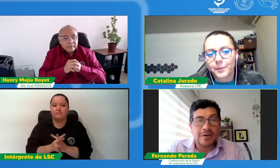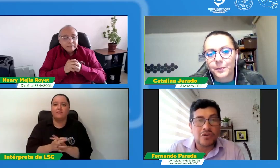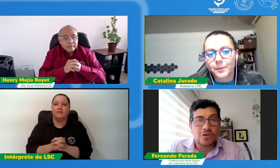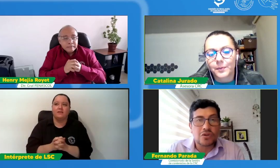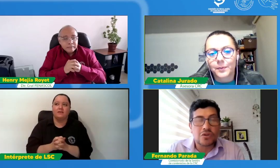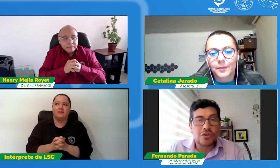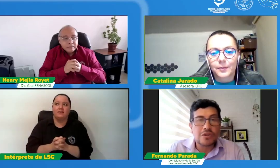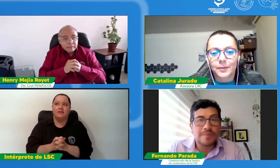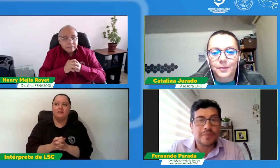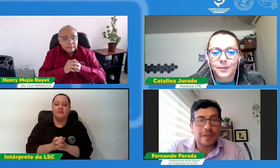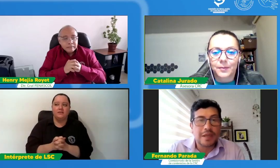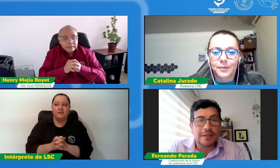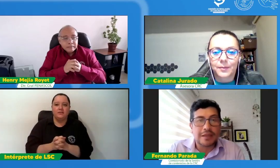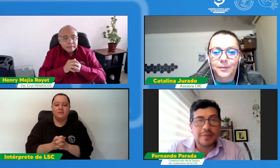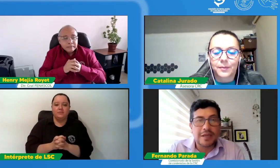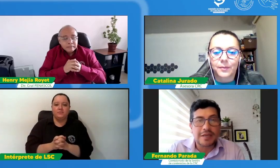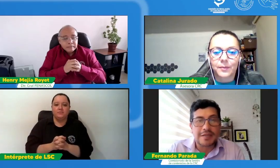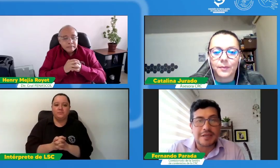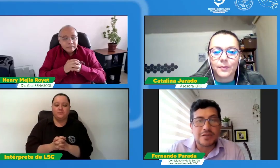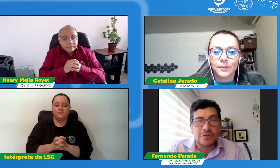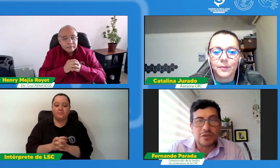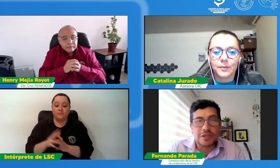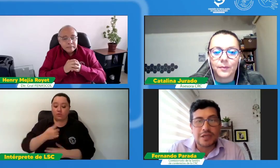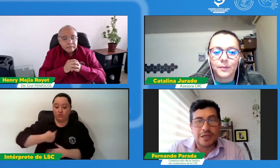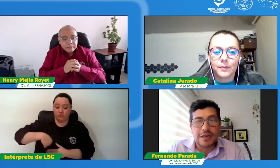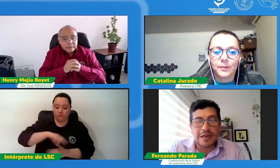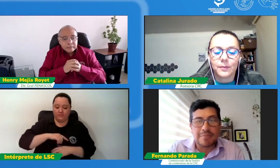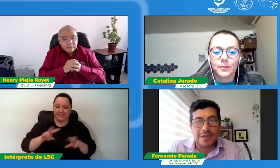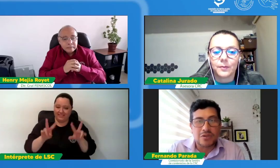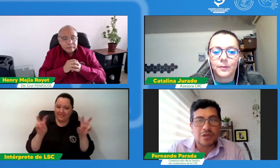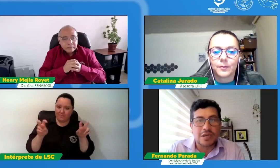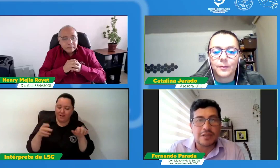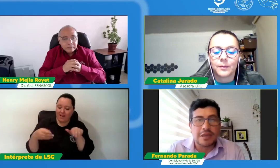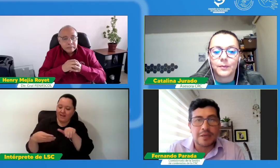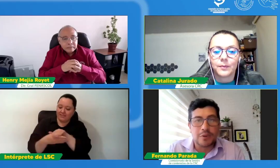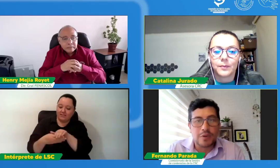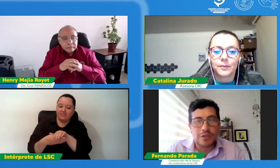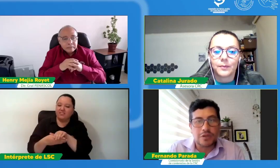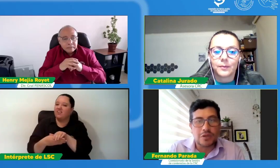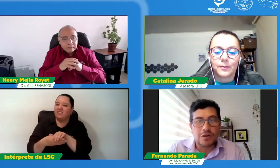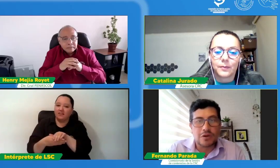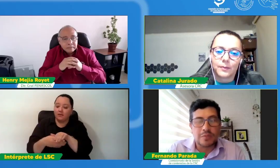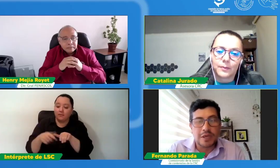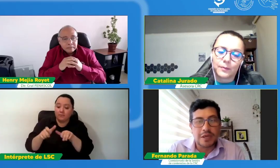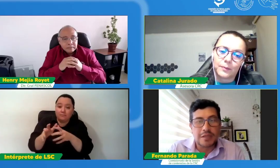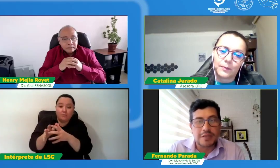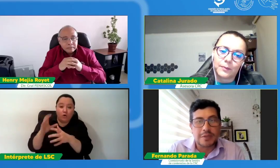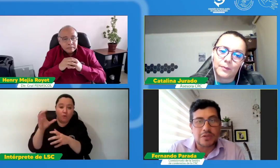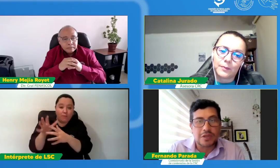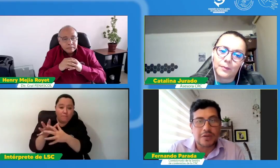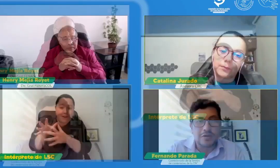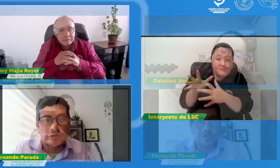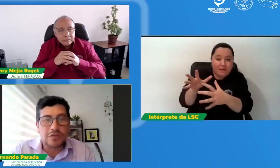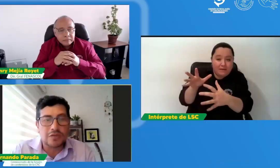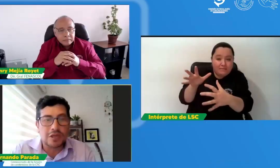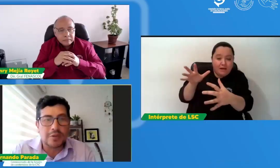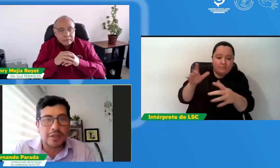nosotros el tema de acceso de la mayor cantidad de población en Colombia al servicio de televisión es fundamental